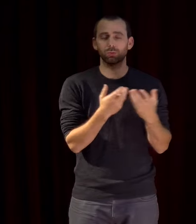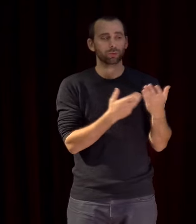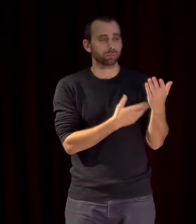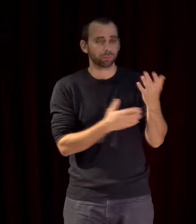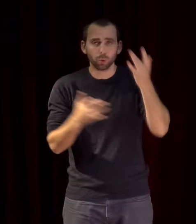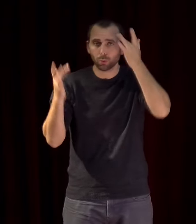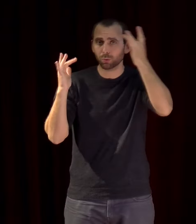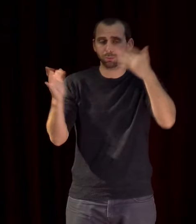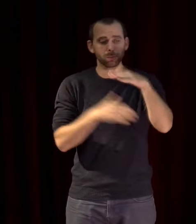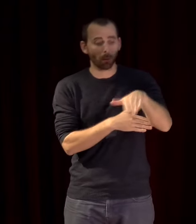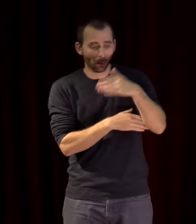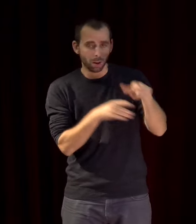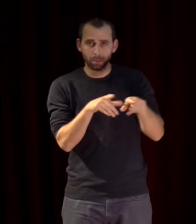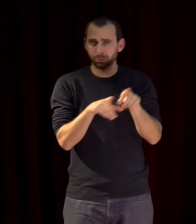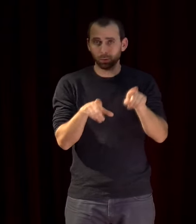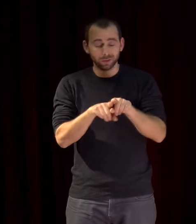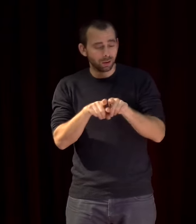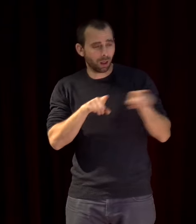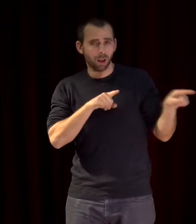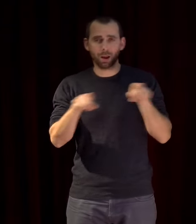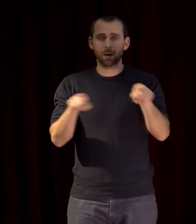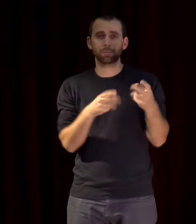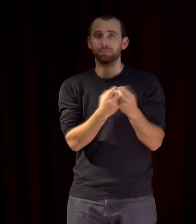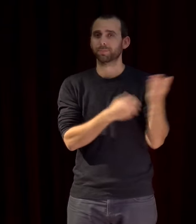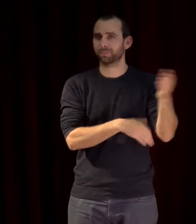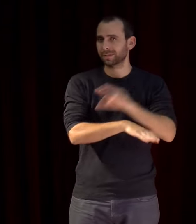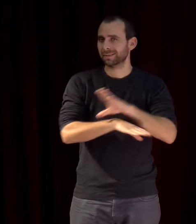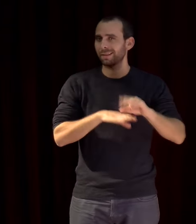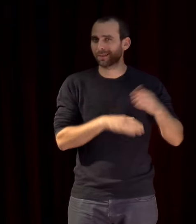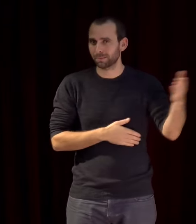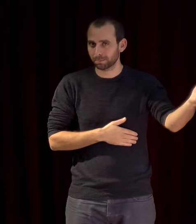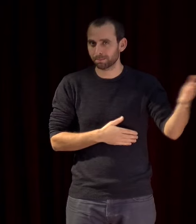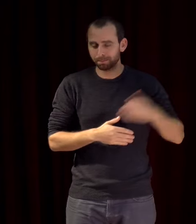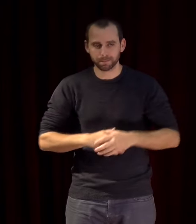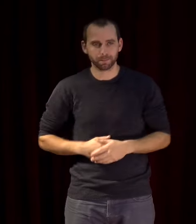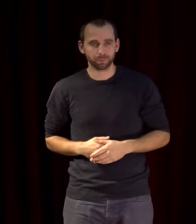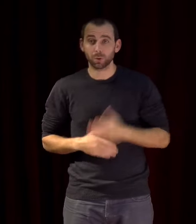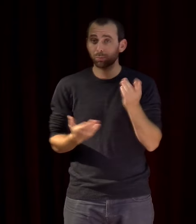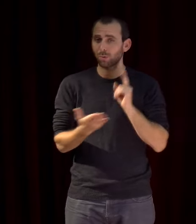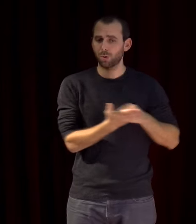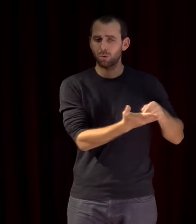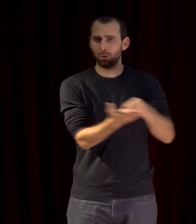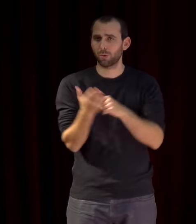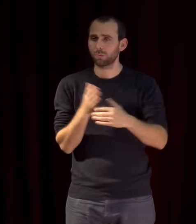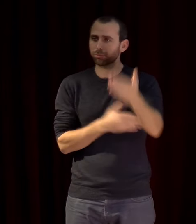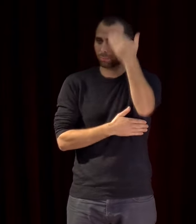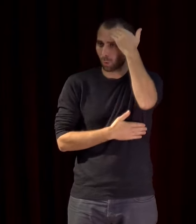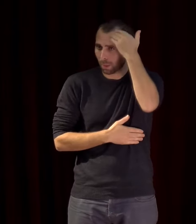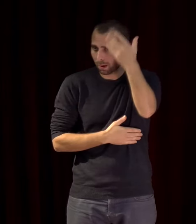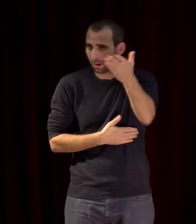alentours de Montpellier, puisqu'on va jusqu'à Sète. Donc parmi ces lieux que vous connaissez et que vous fréquentez, j'en suis sûre, il y a